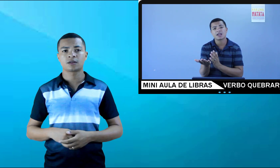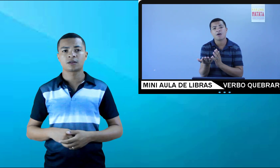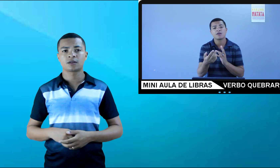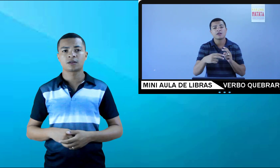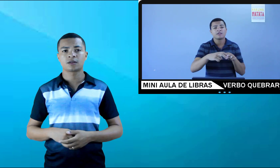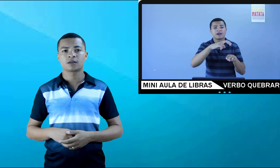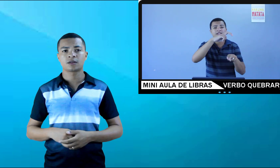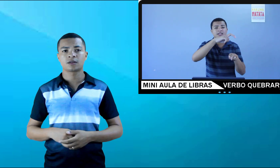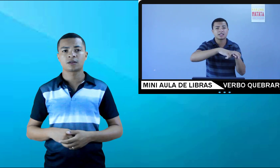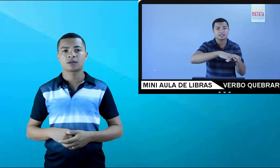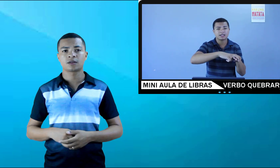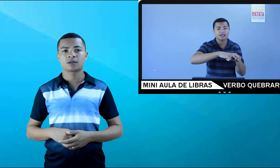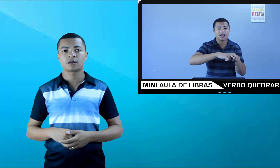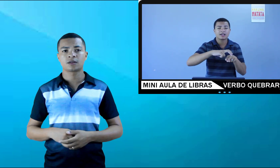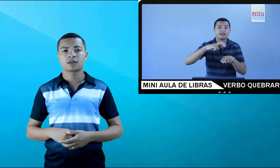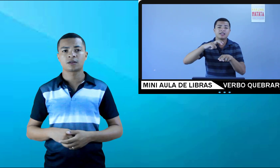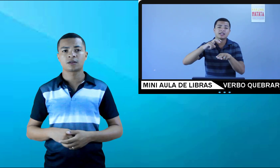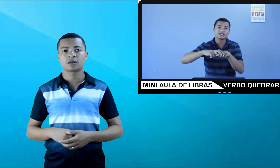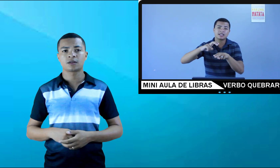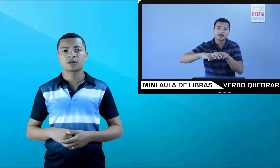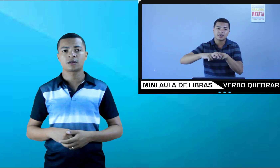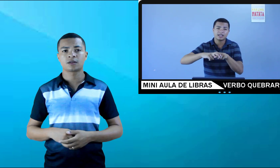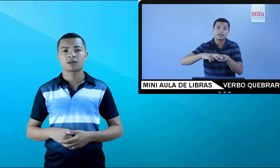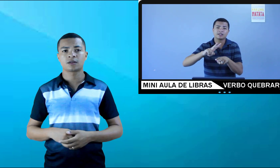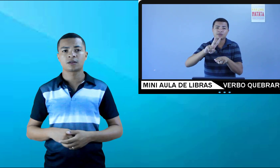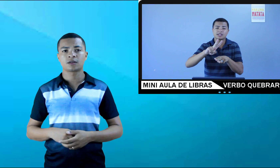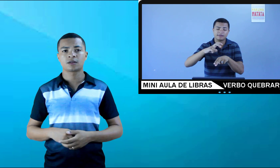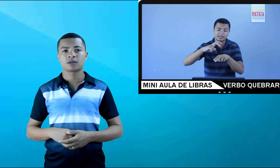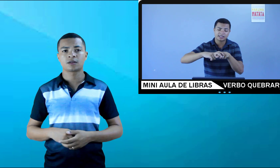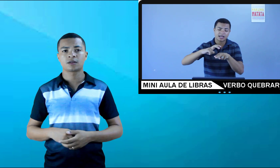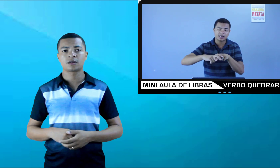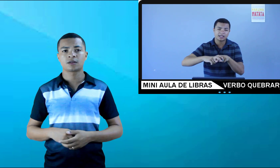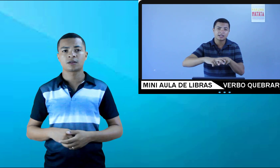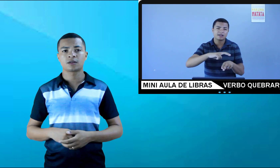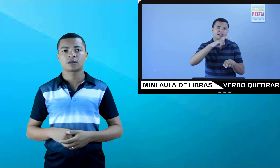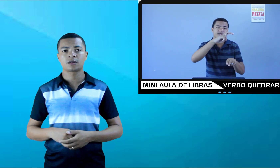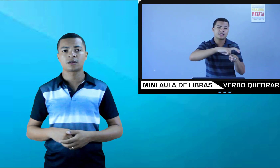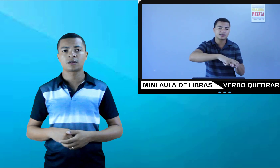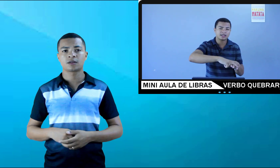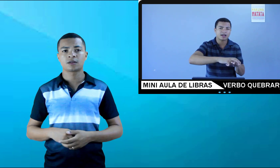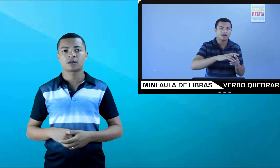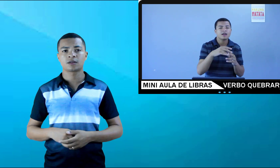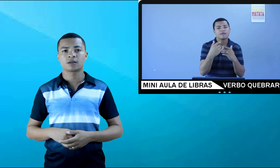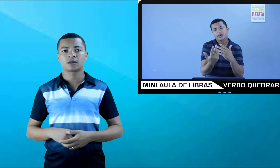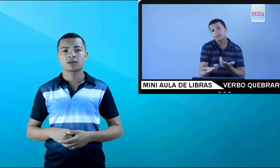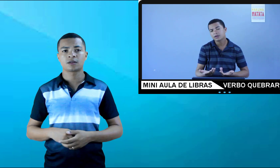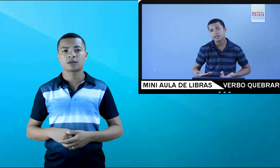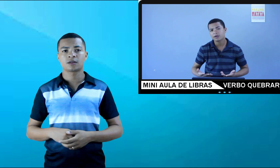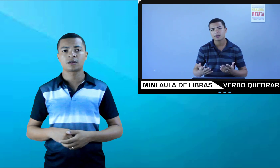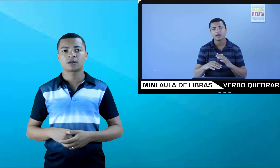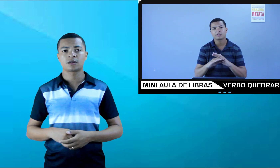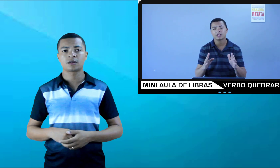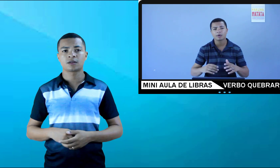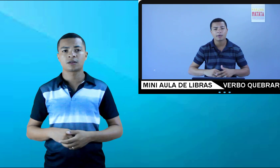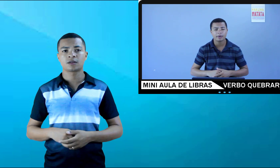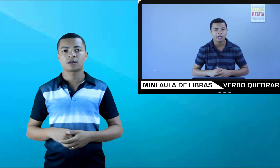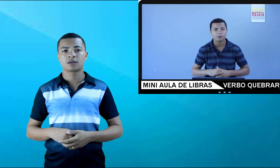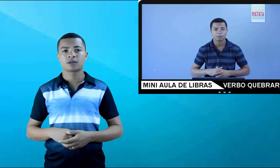sinal. Faz assim, sentar e assim cadeira. Duas vezes, cadeira e assim sentar. Fica a seu critério também, não tem problema nenhum.